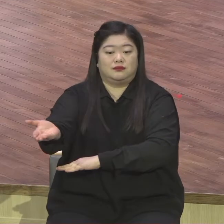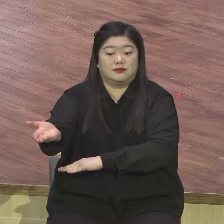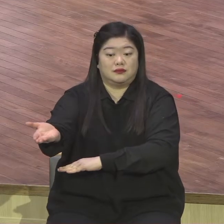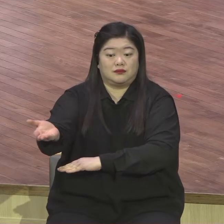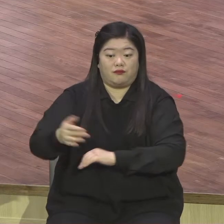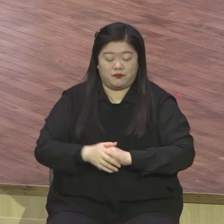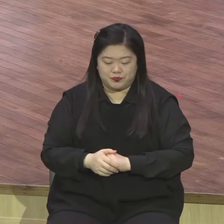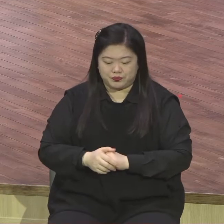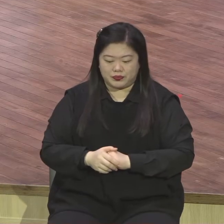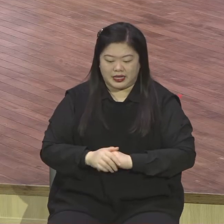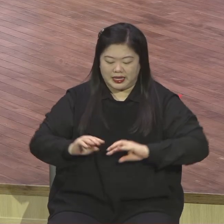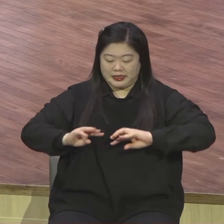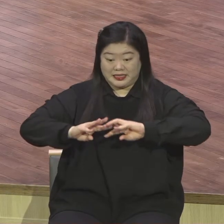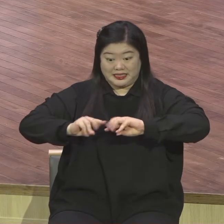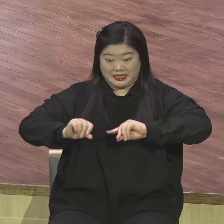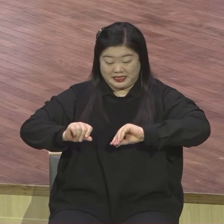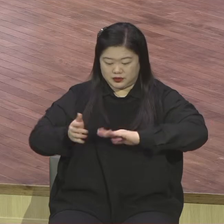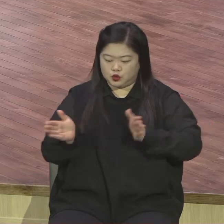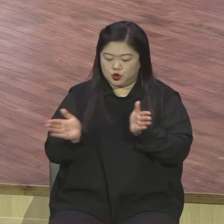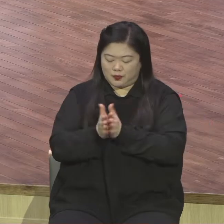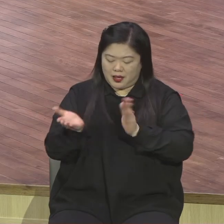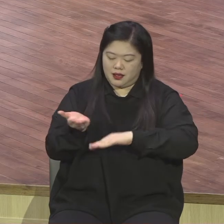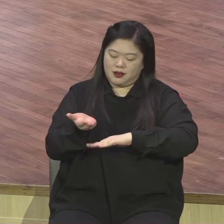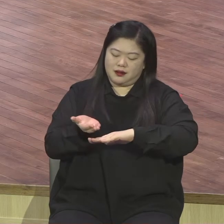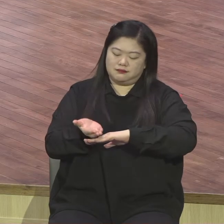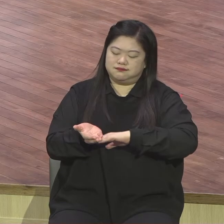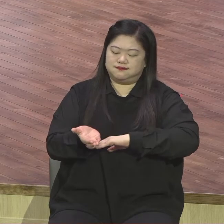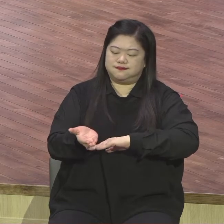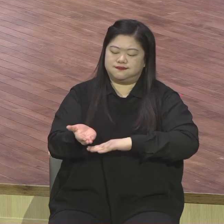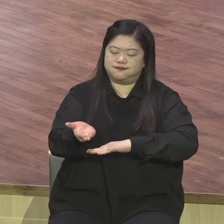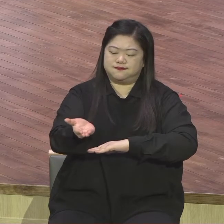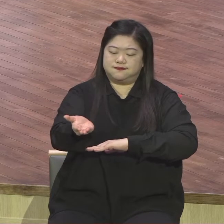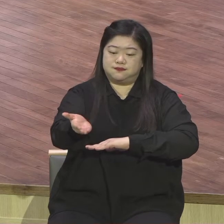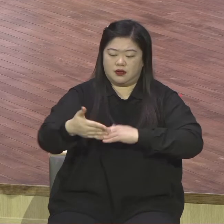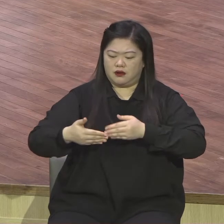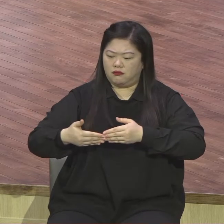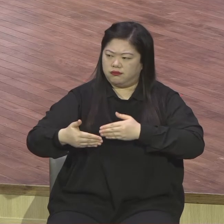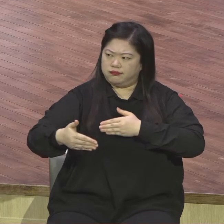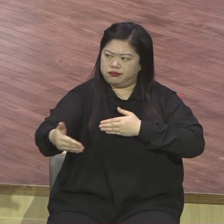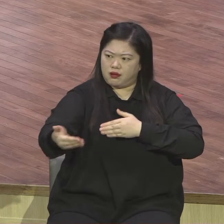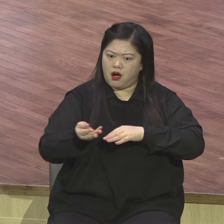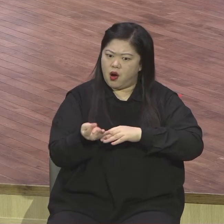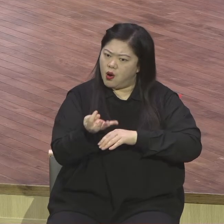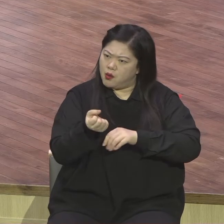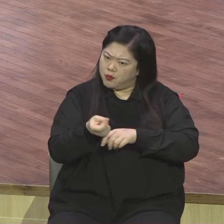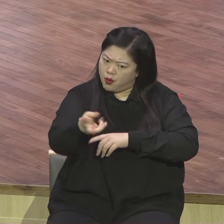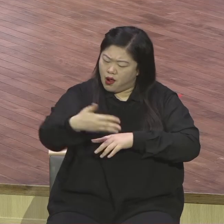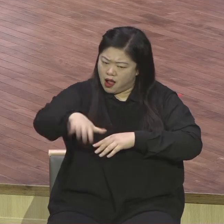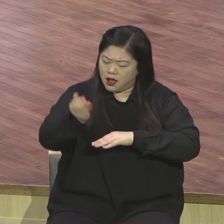술이나 떠나서 바람이 거슬림으로 물결로 말미암아 고난을 당하더라.